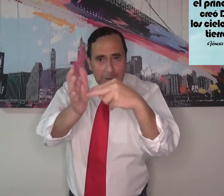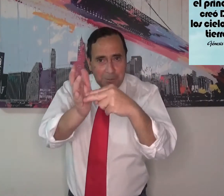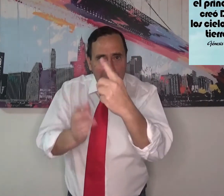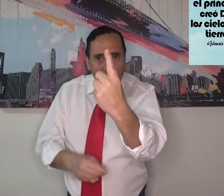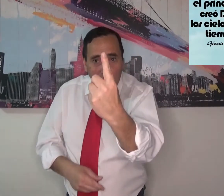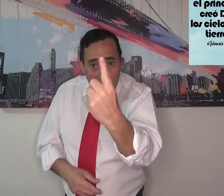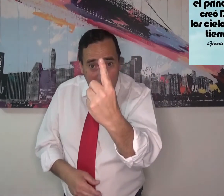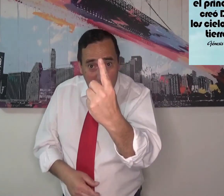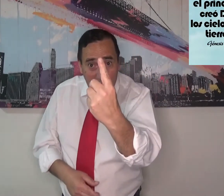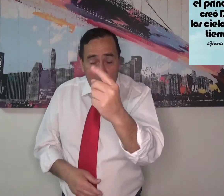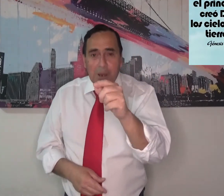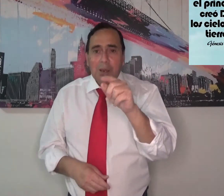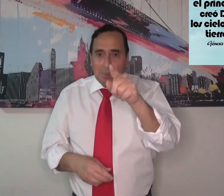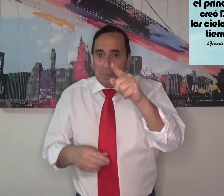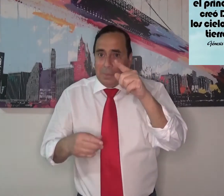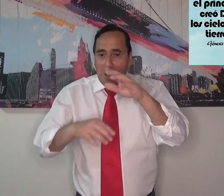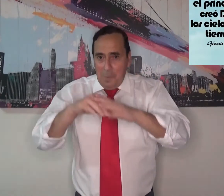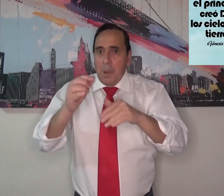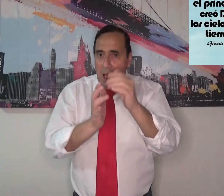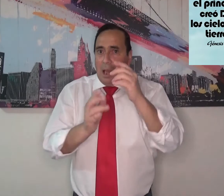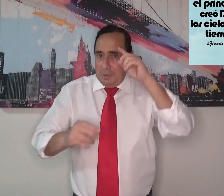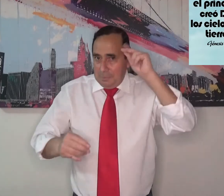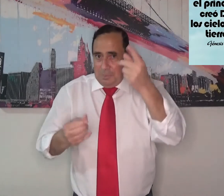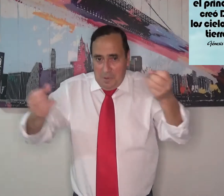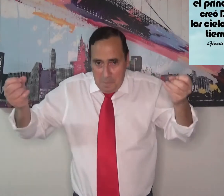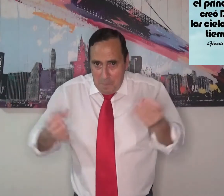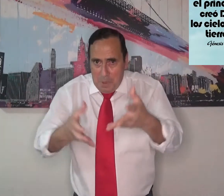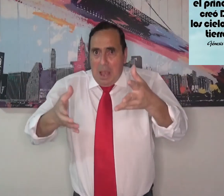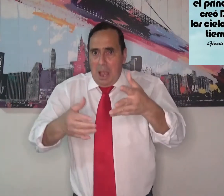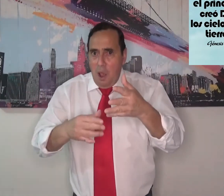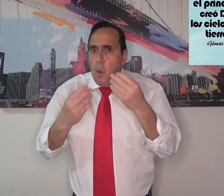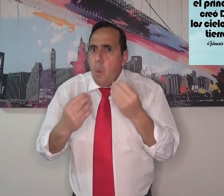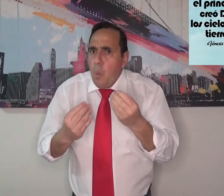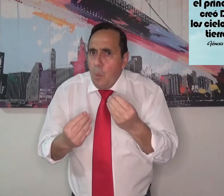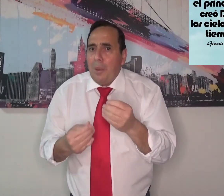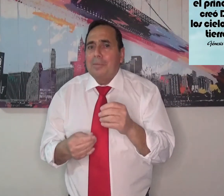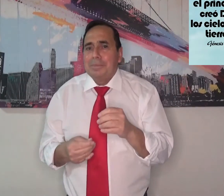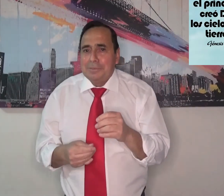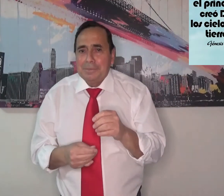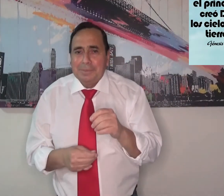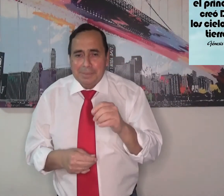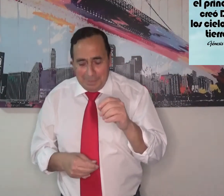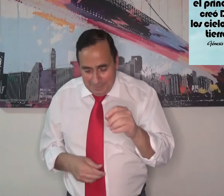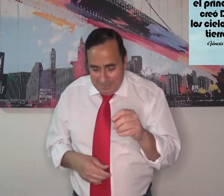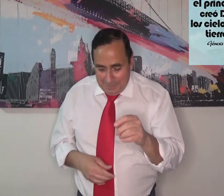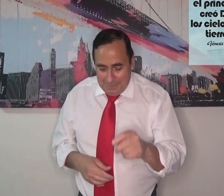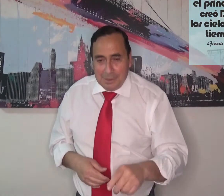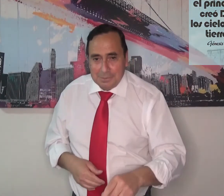está en Génesis capítulo 1 versículo 1. Ustedes saben, Dios lo hizo con el poder de sus manos, con su